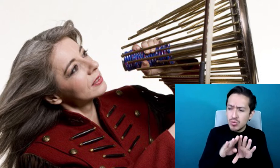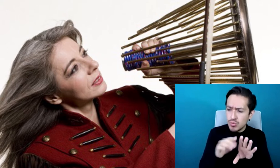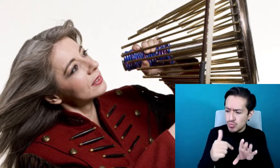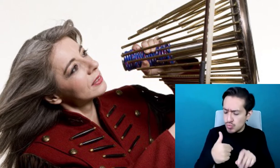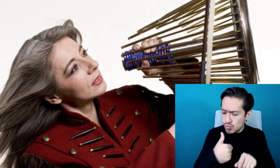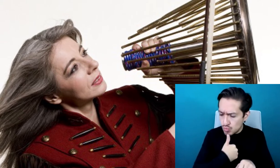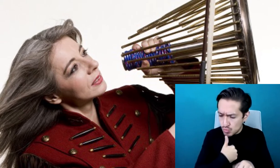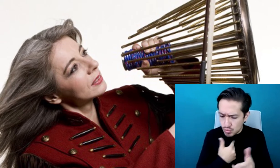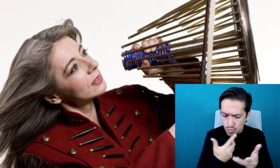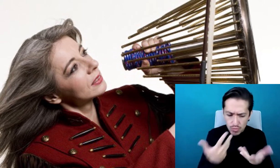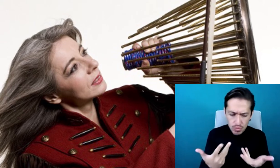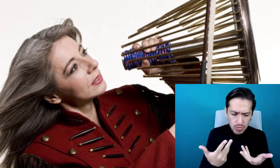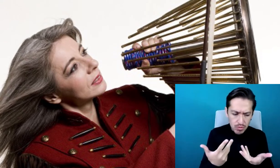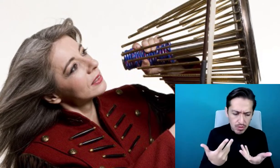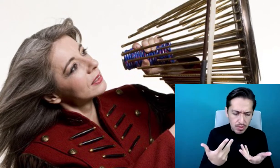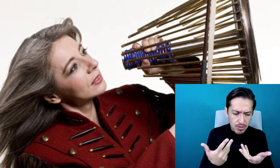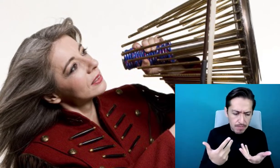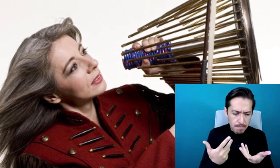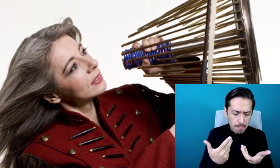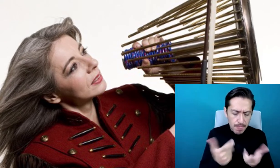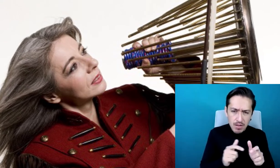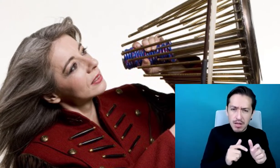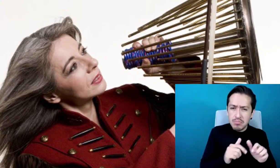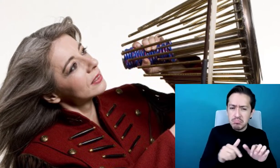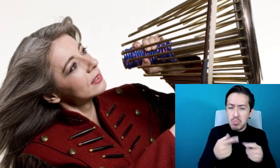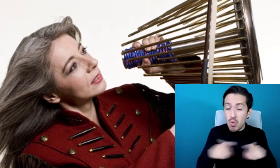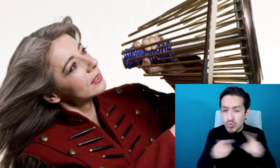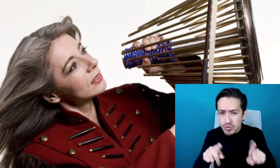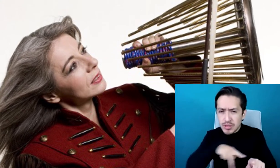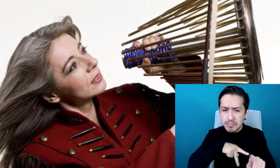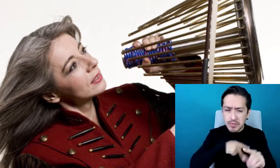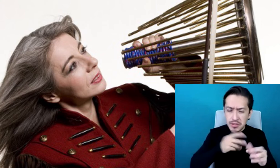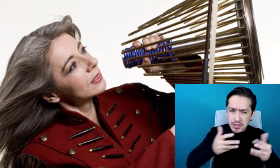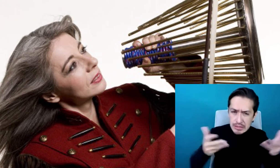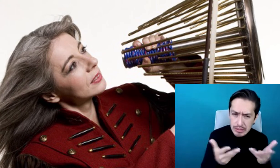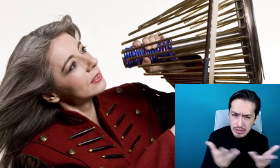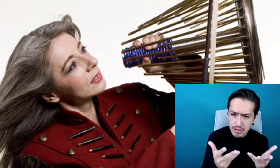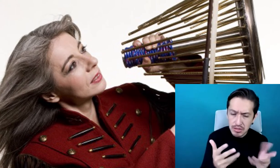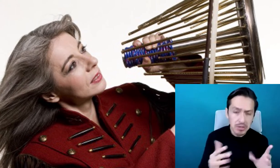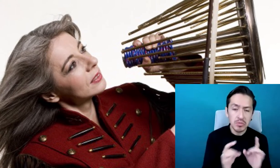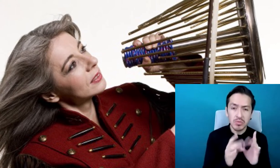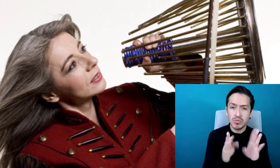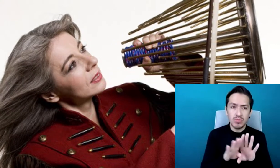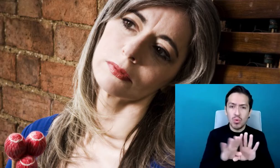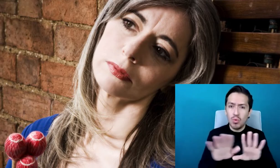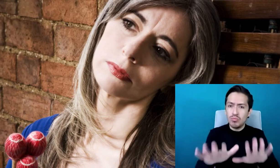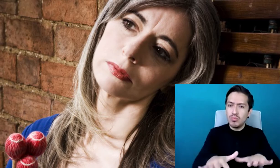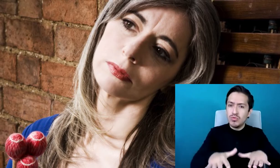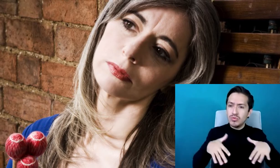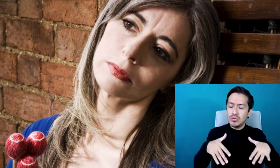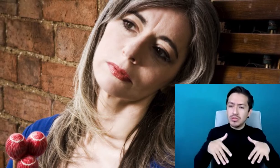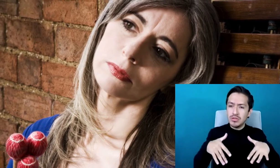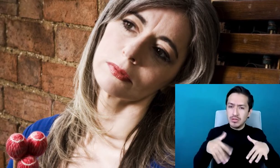de practicar mis repertorios, de pronto desaparecieron los conciertos. Entonces yo entendí